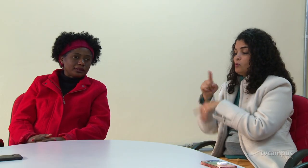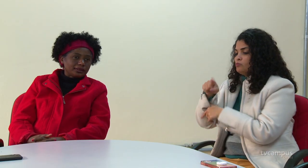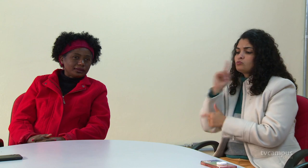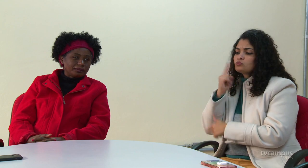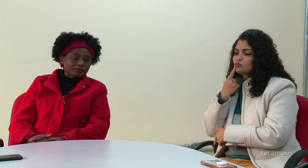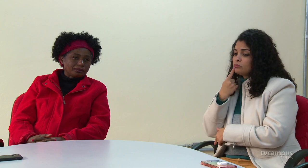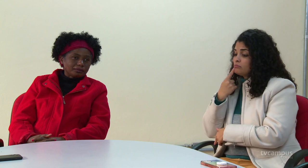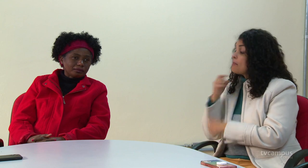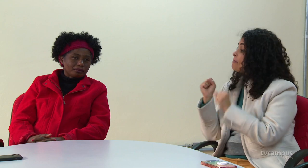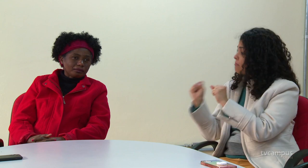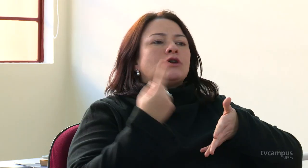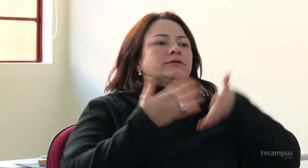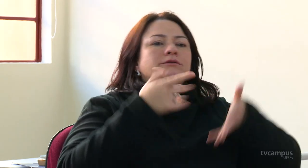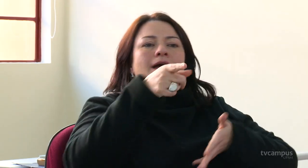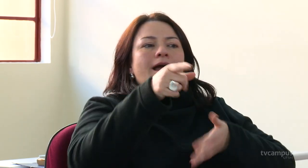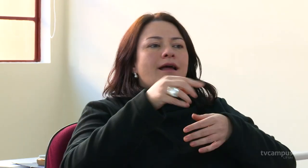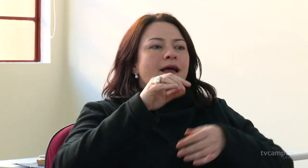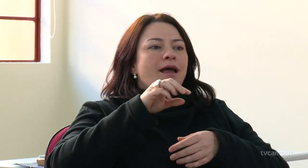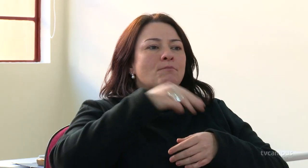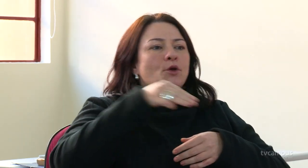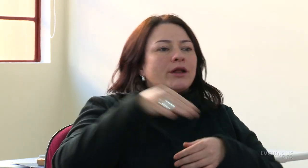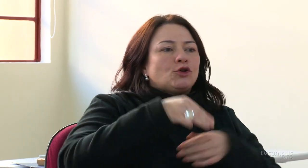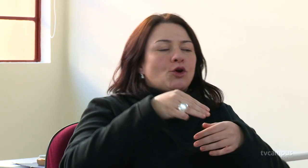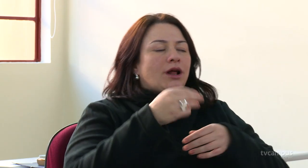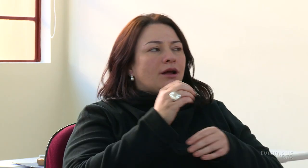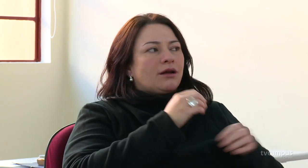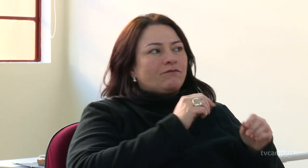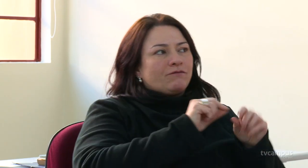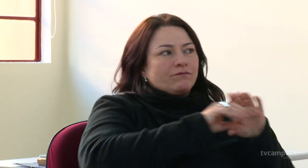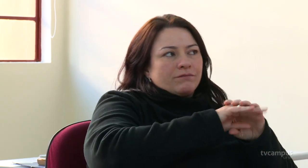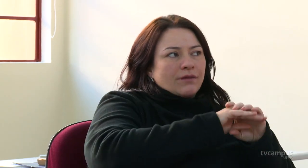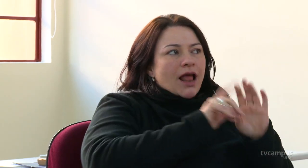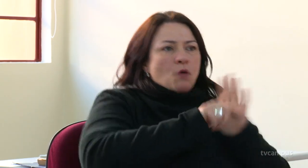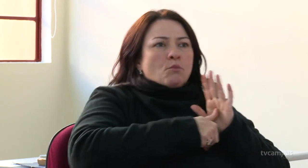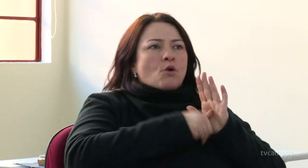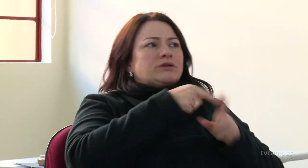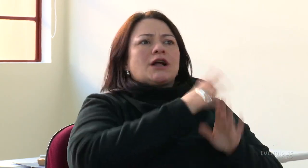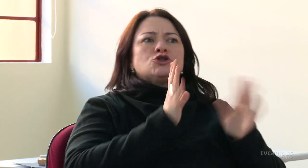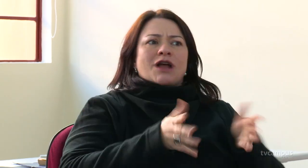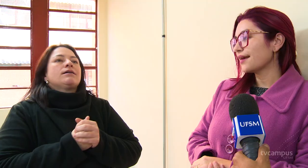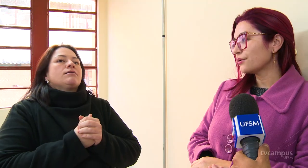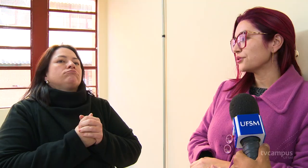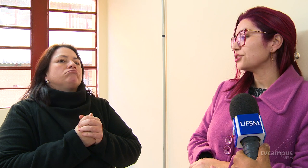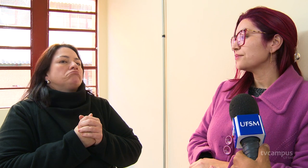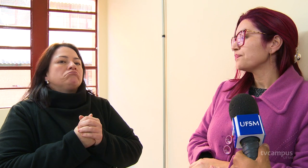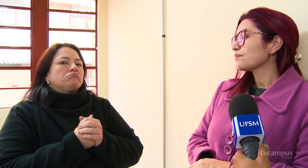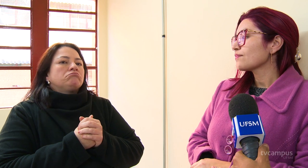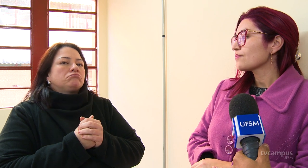faz muita falta. Acessibilidade. Professora Carilissa e intérprete.